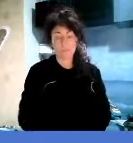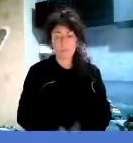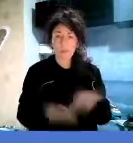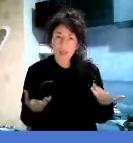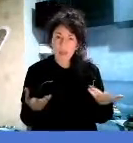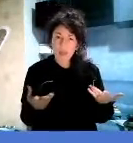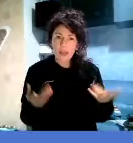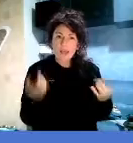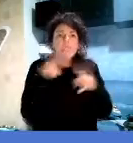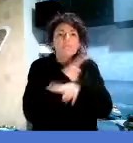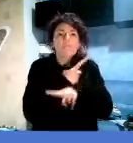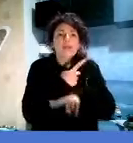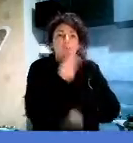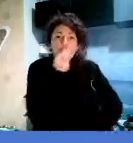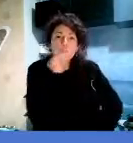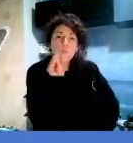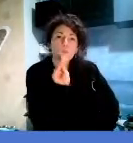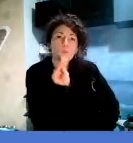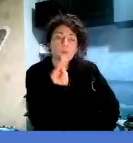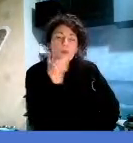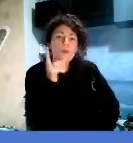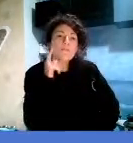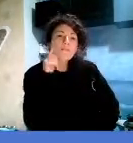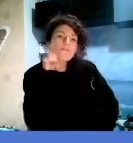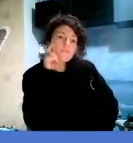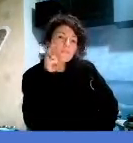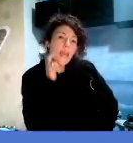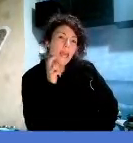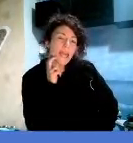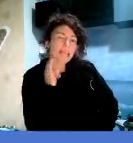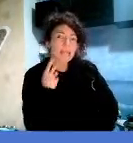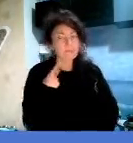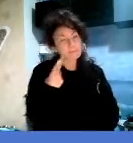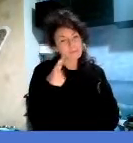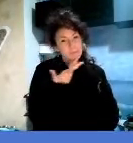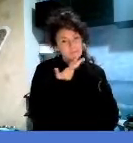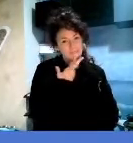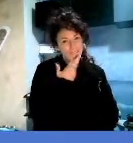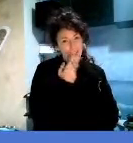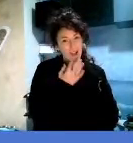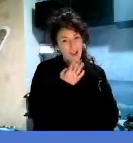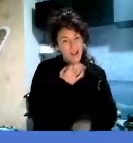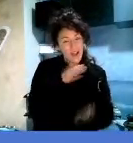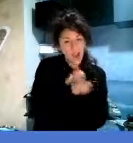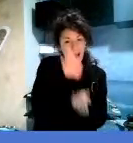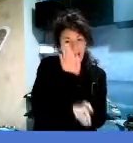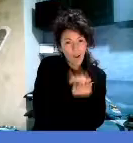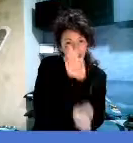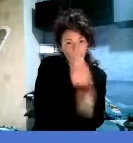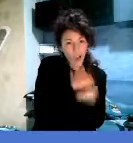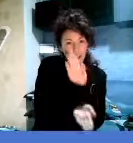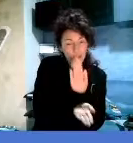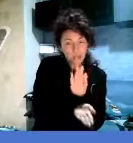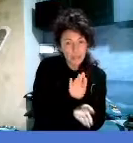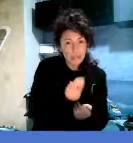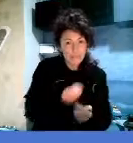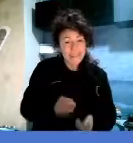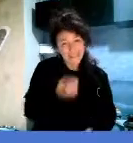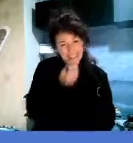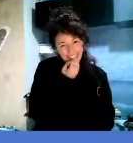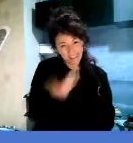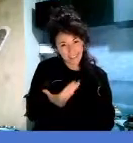colore dei coccodrilli, sono così simpatici. Però odio le verdure che sono verdi.